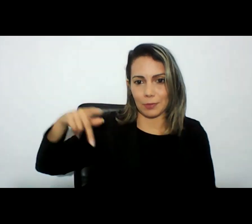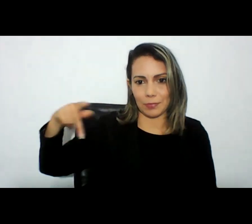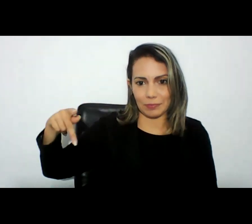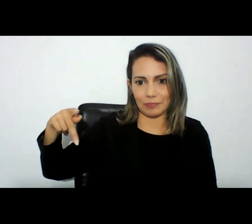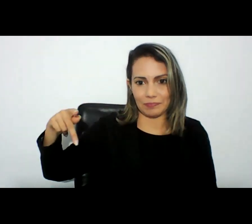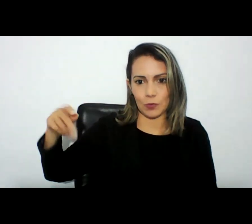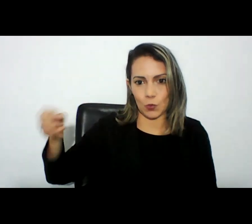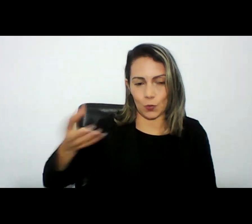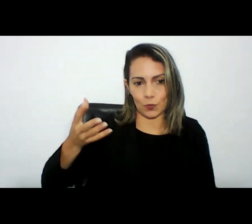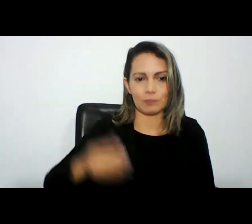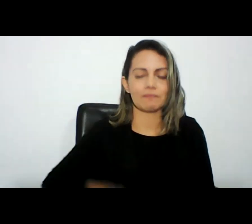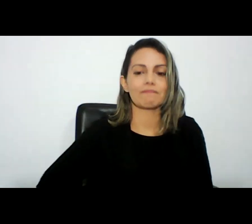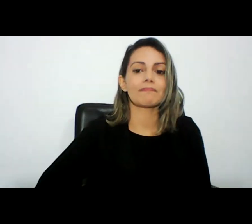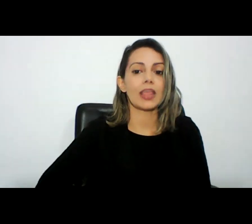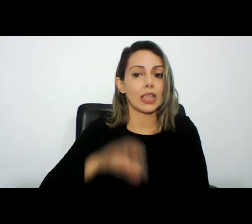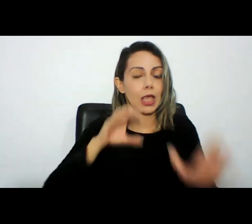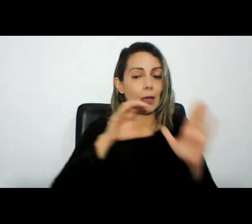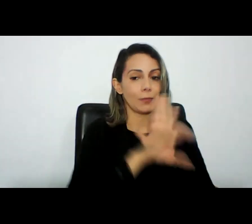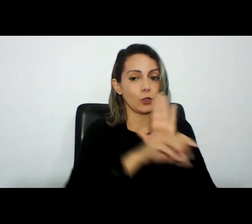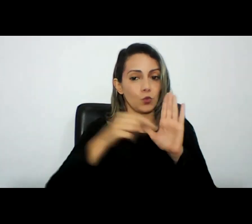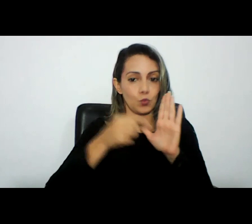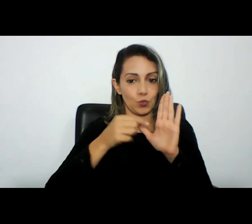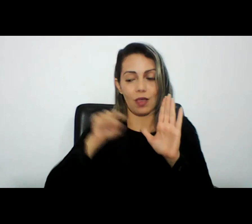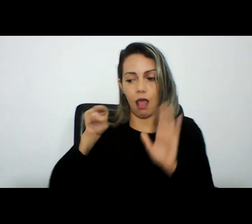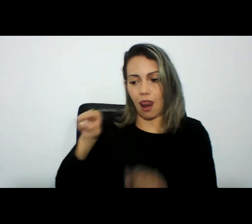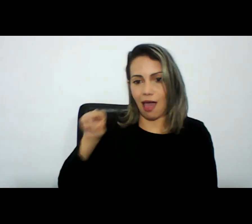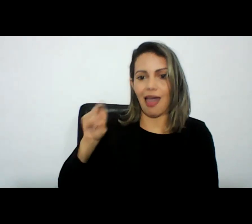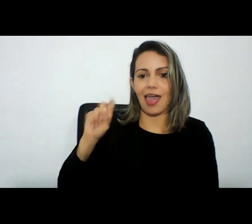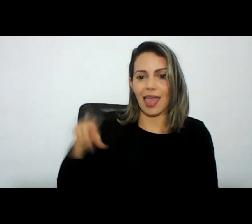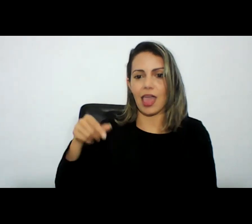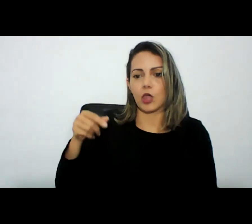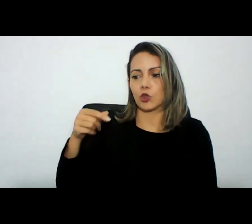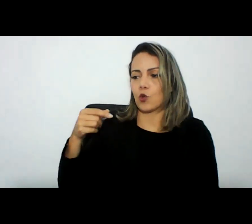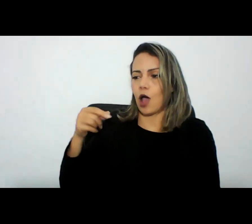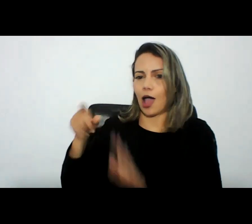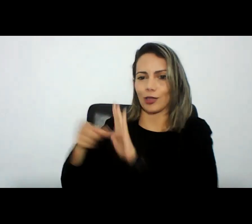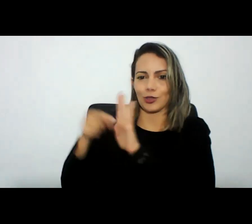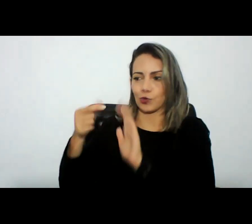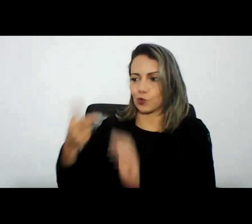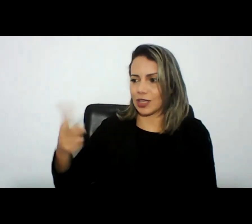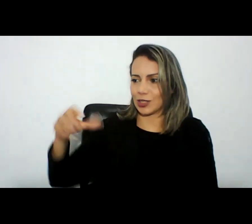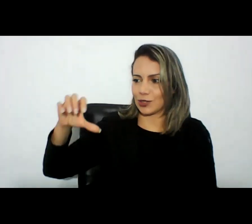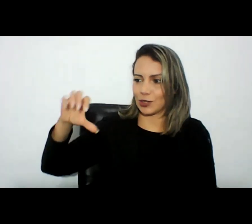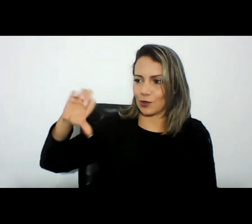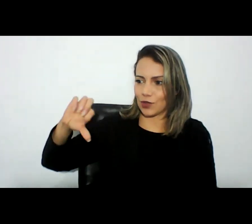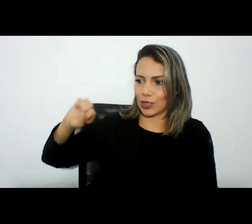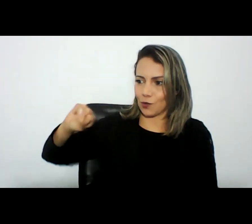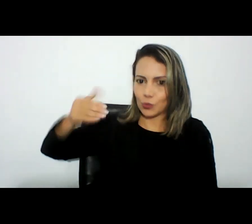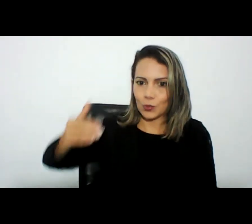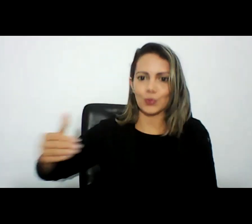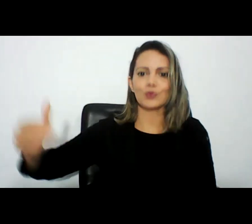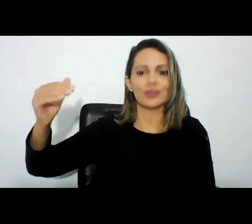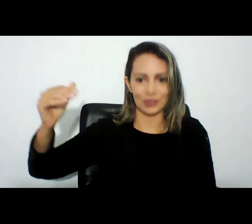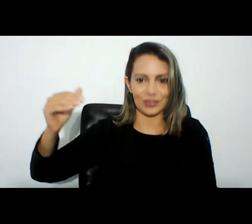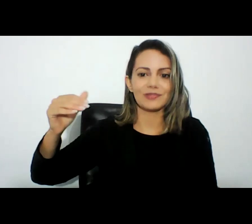das provas digitais está a partir do artigo 298 298 então eu só fiz essa introdução breve da